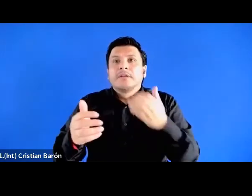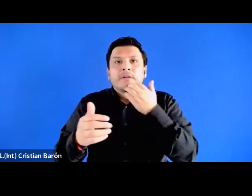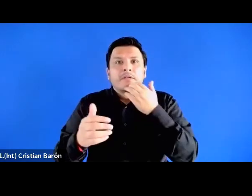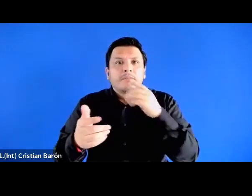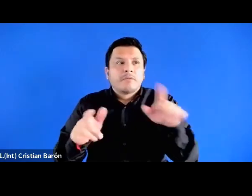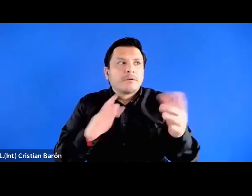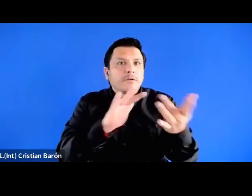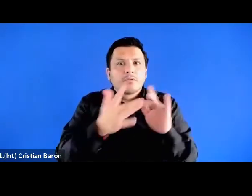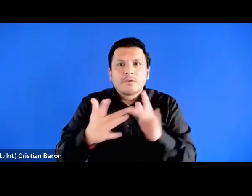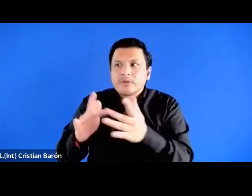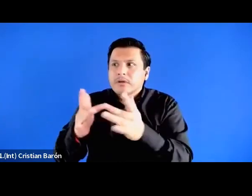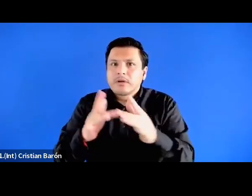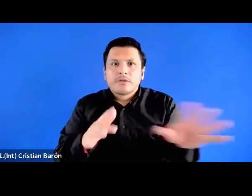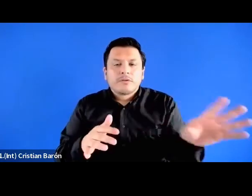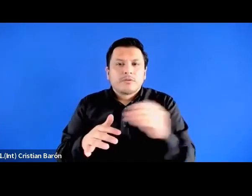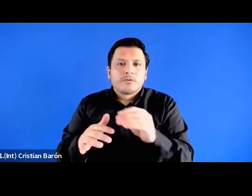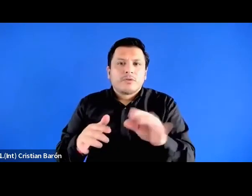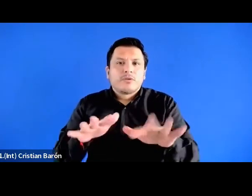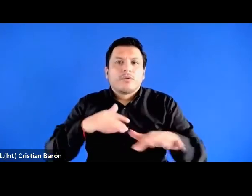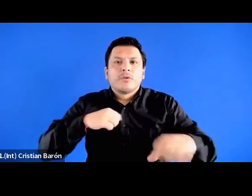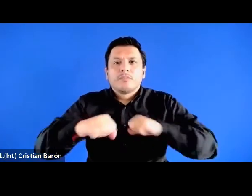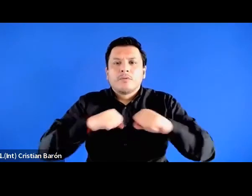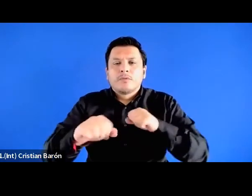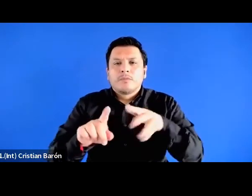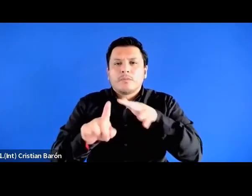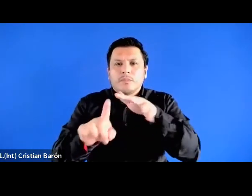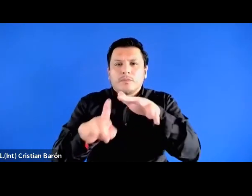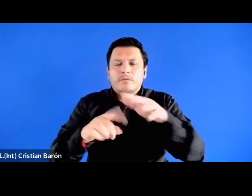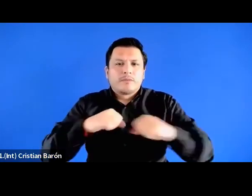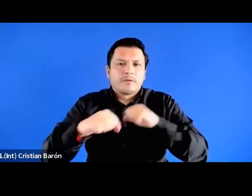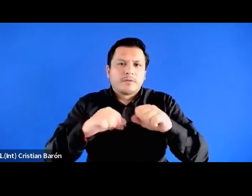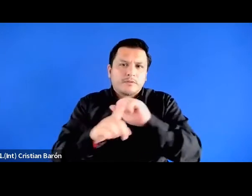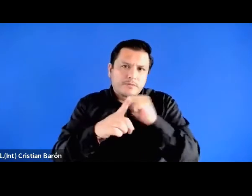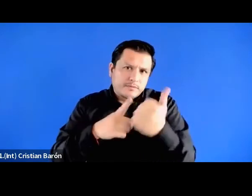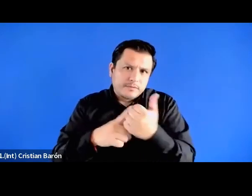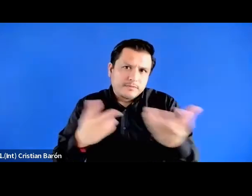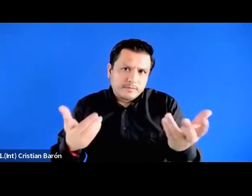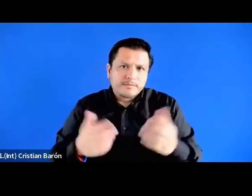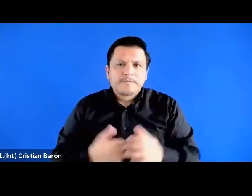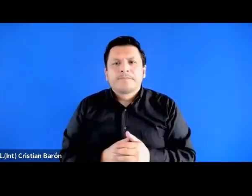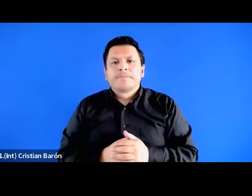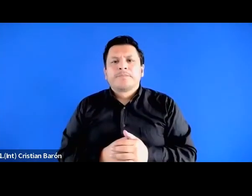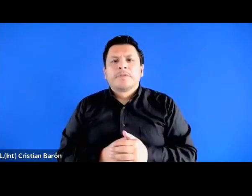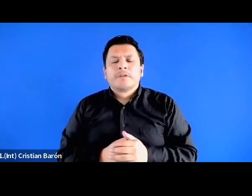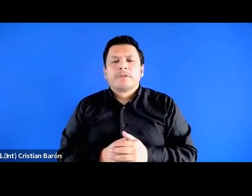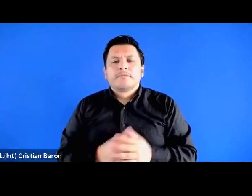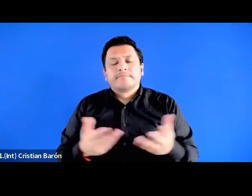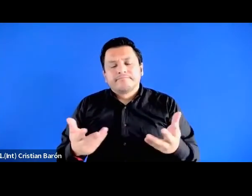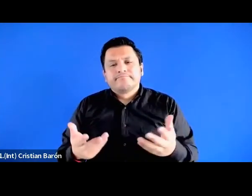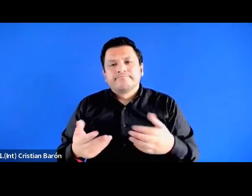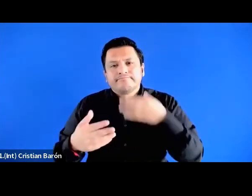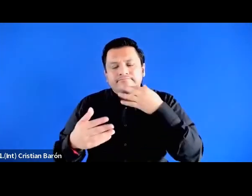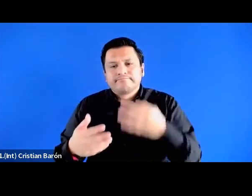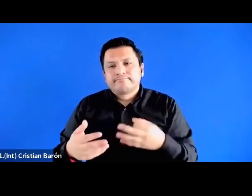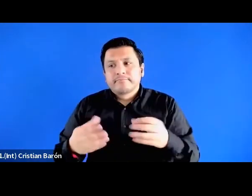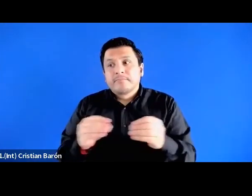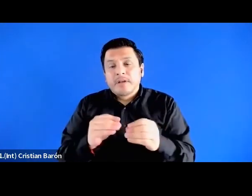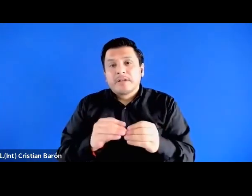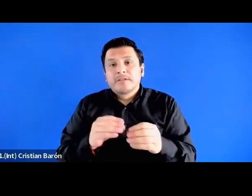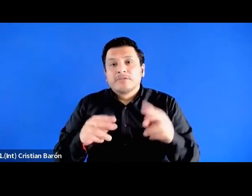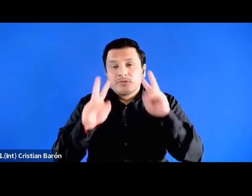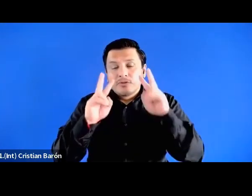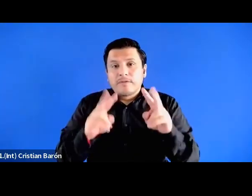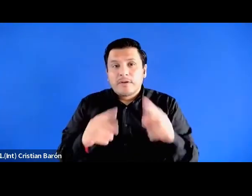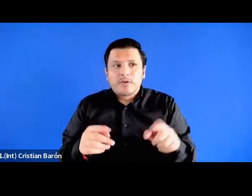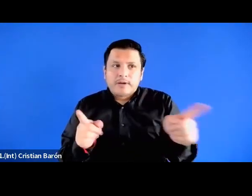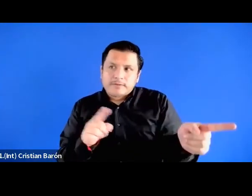contacto con todo lo que es la movilización social. Y pues yo sí, es decir, de alguna manera veo las dos